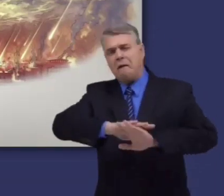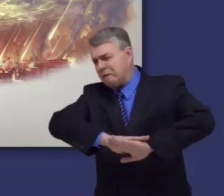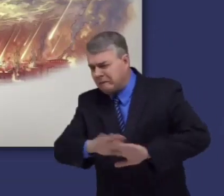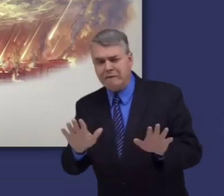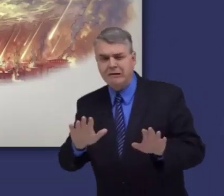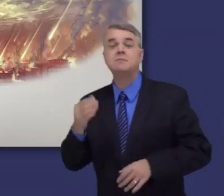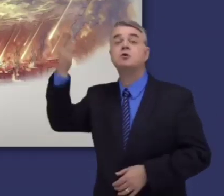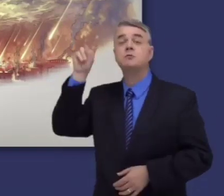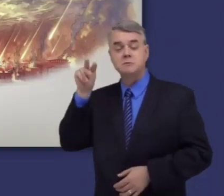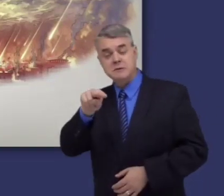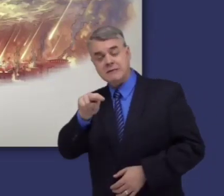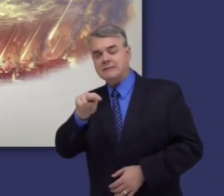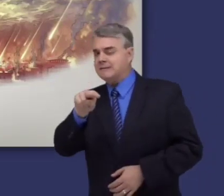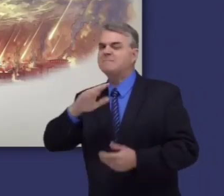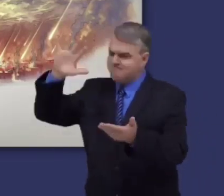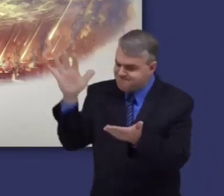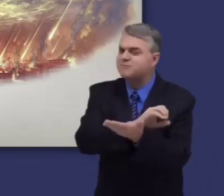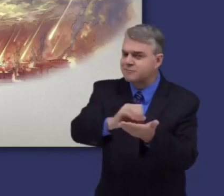prácticas sexuales repugnantes.